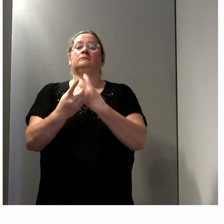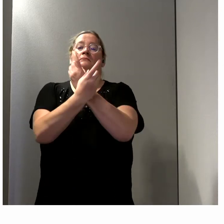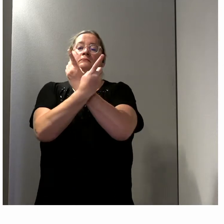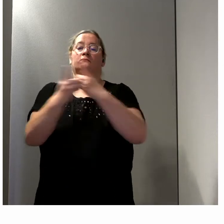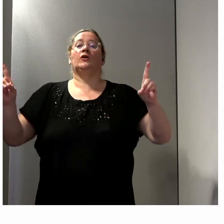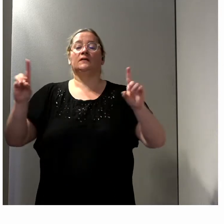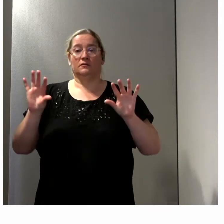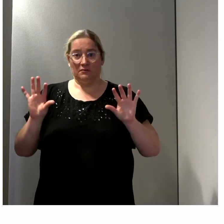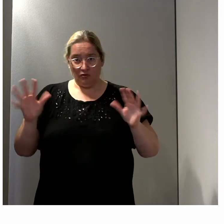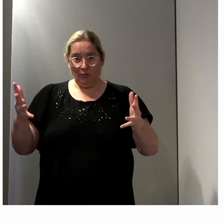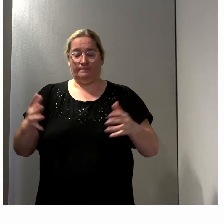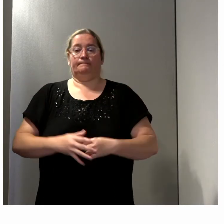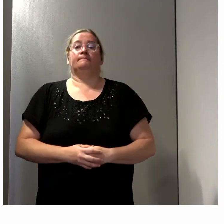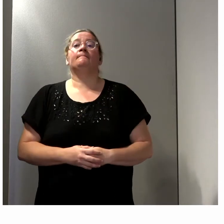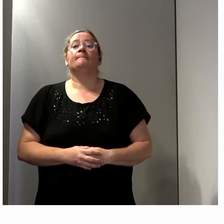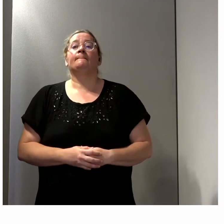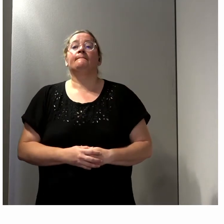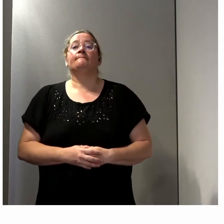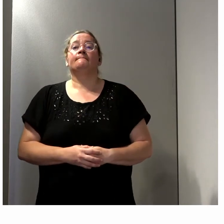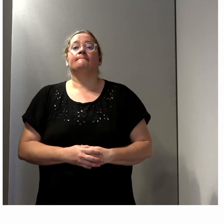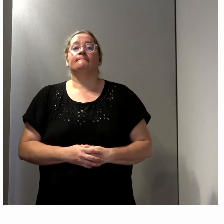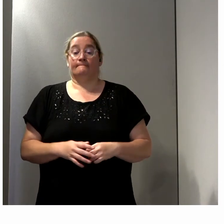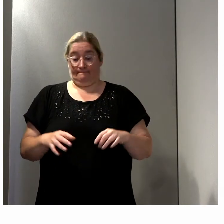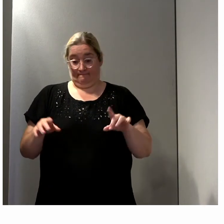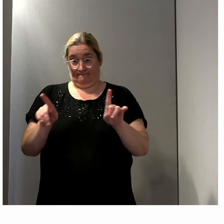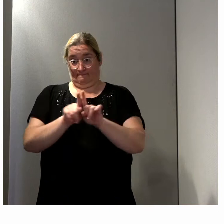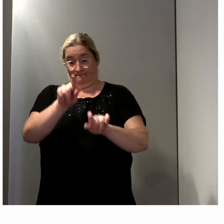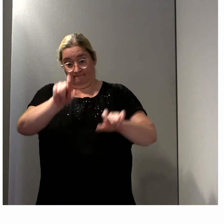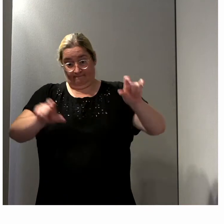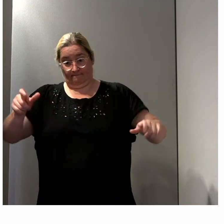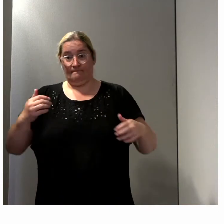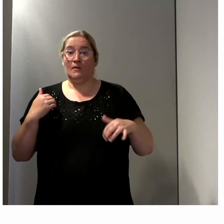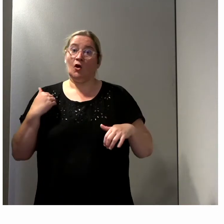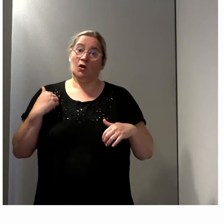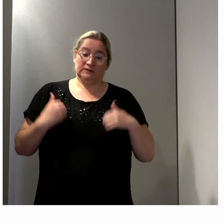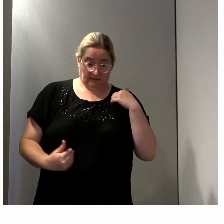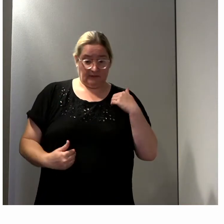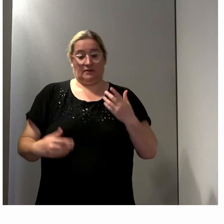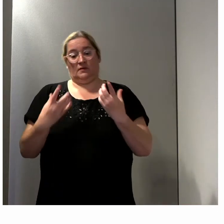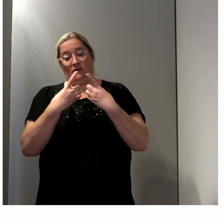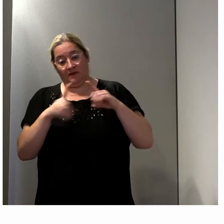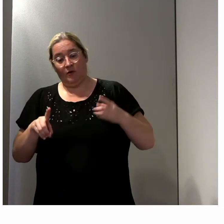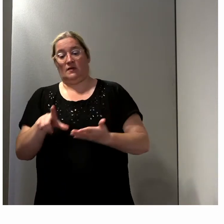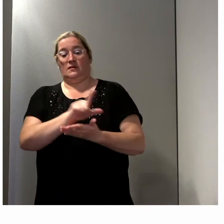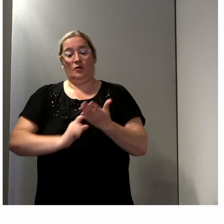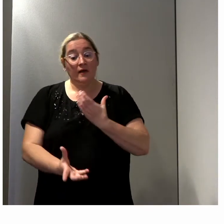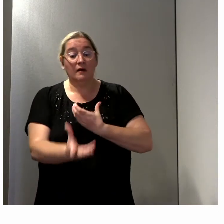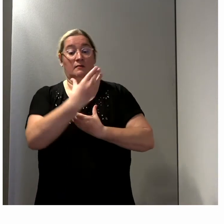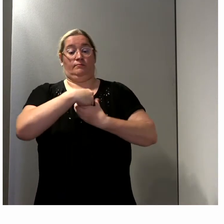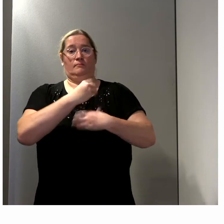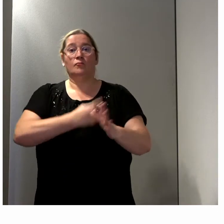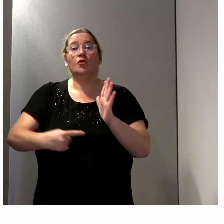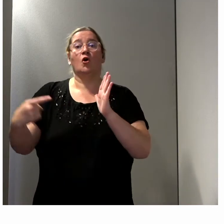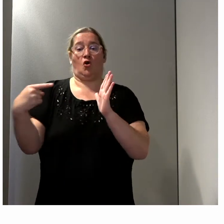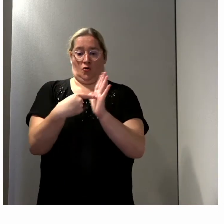particulièrement la démocratie locale avec les personnes handicapées, c'est pour quand ? Et c'est vrai que c'est un sujet